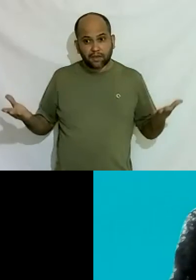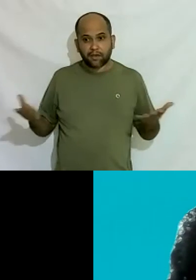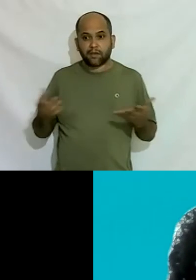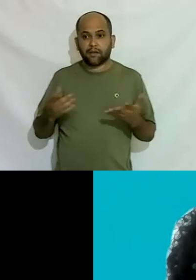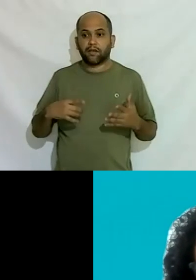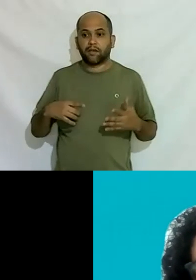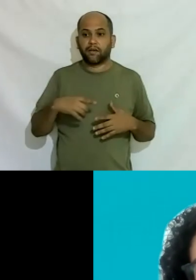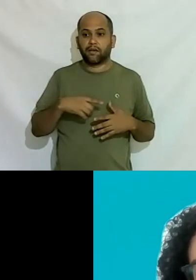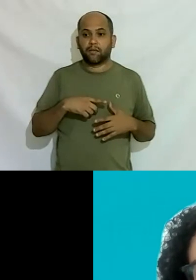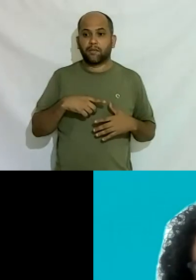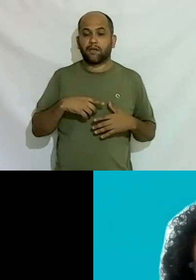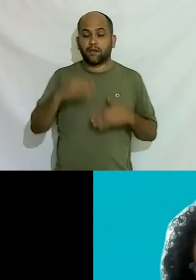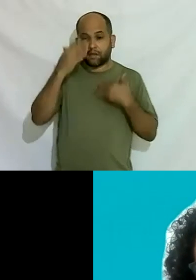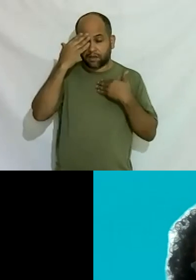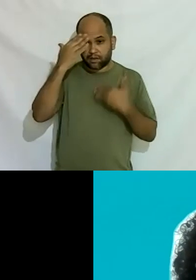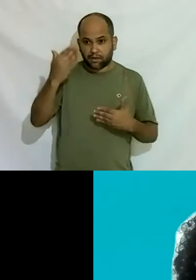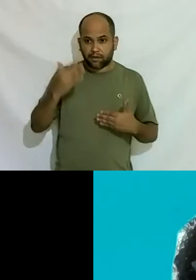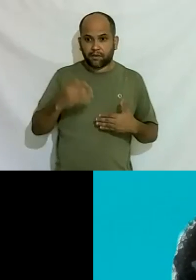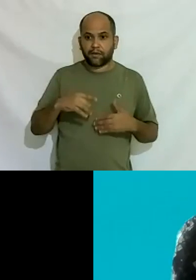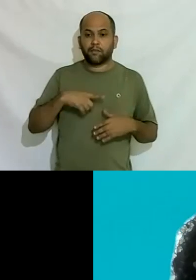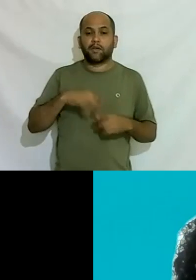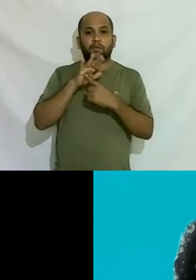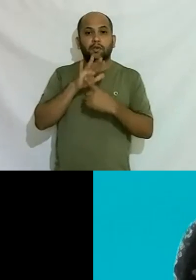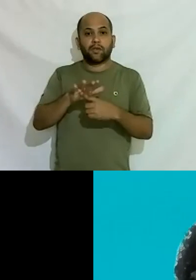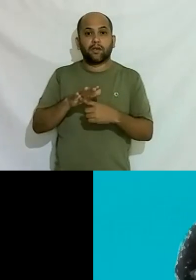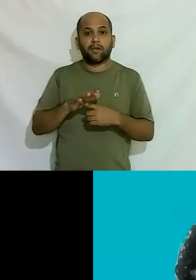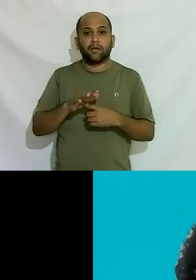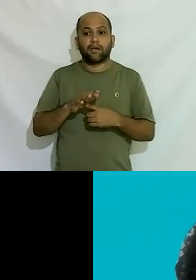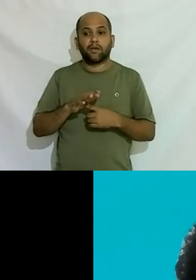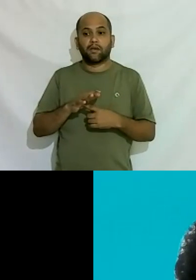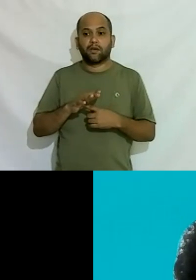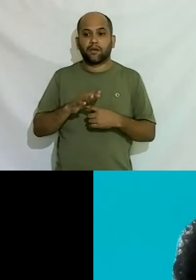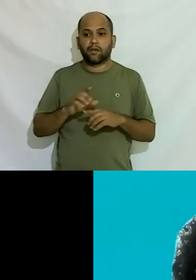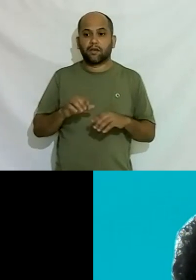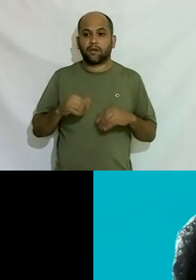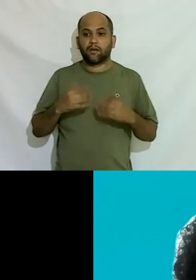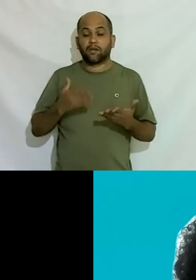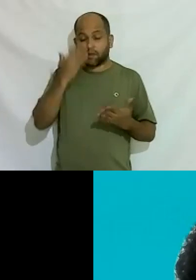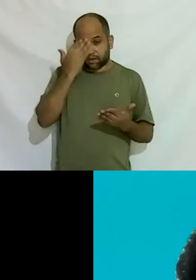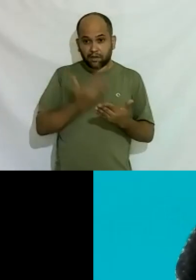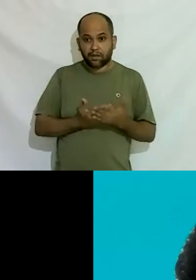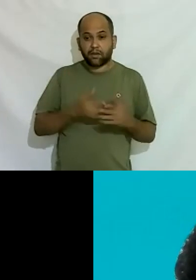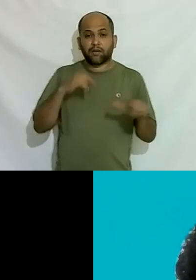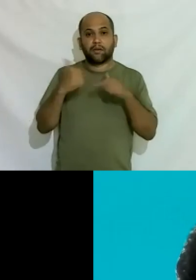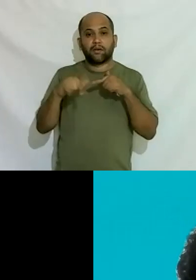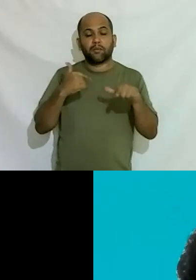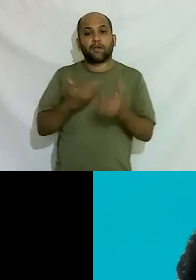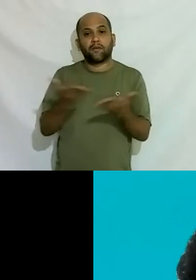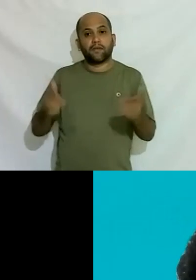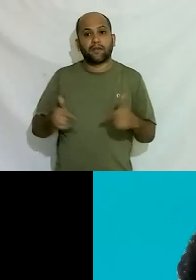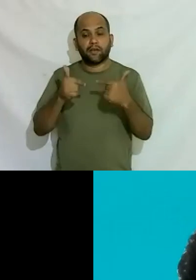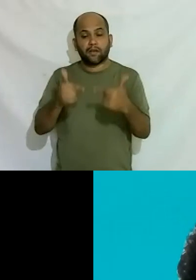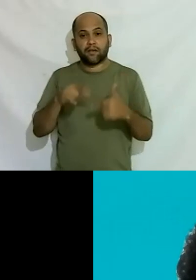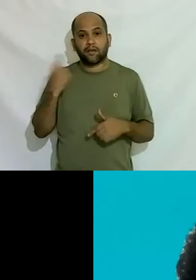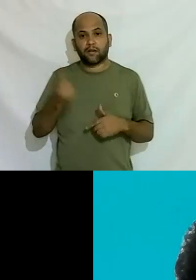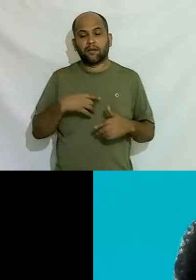agradecer e para demonstrar o quanto a gente acredita no trabalho que você faz e o quanto a gente